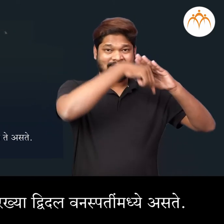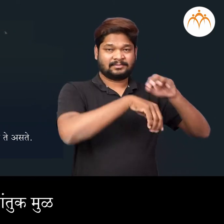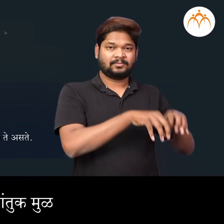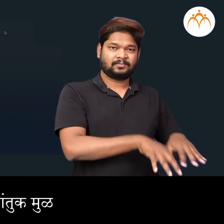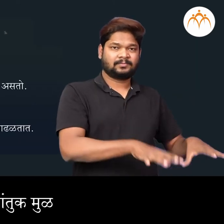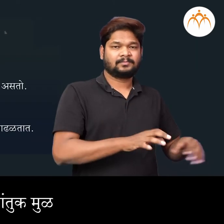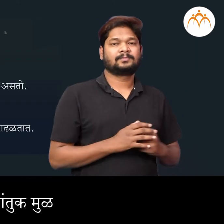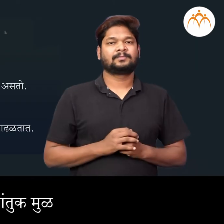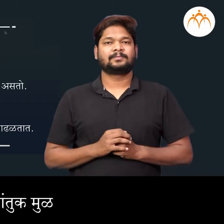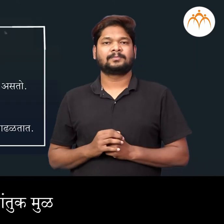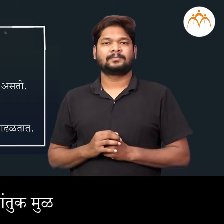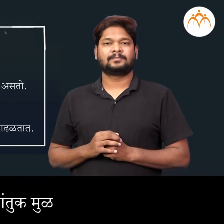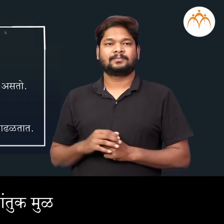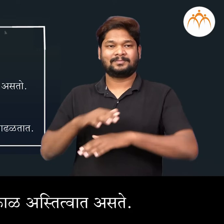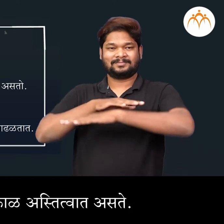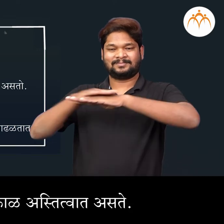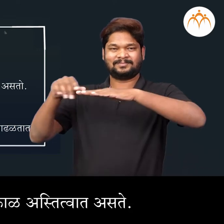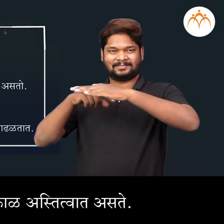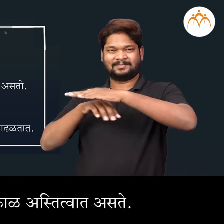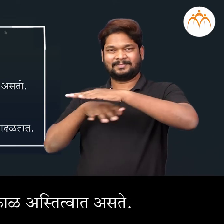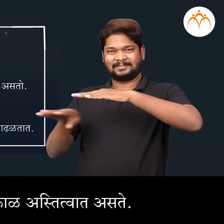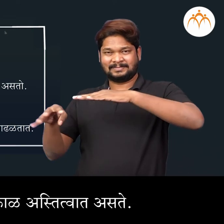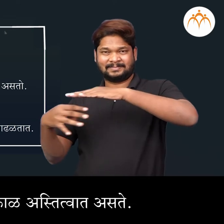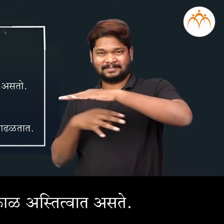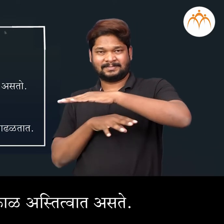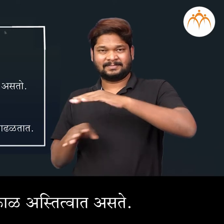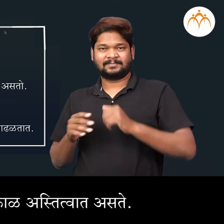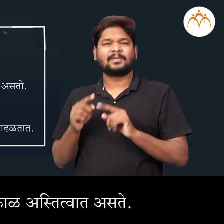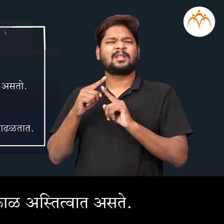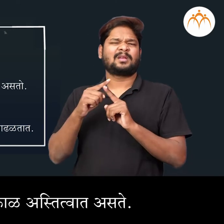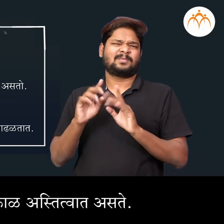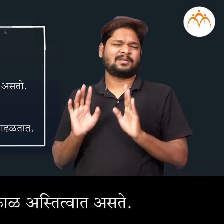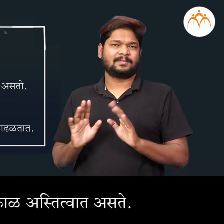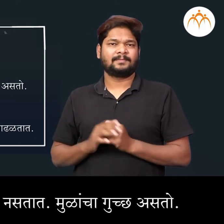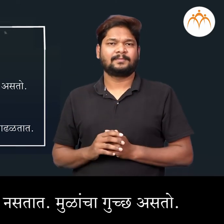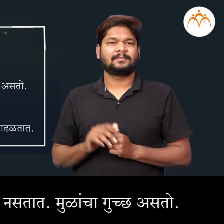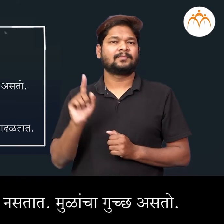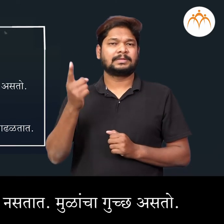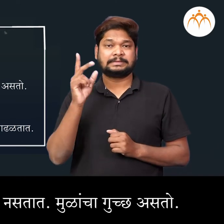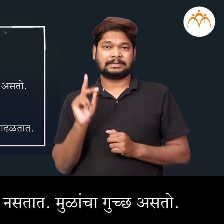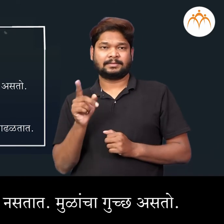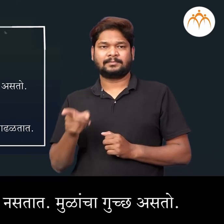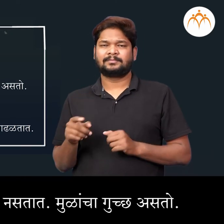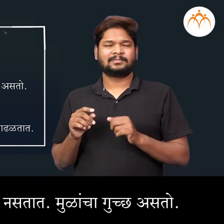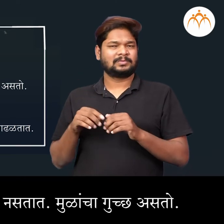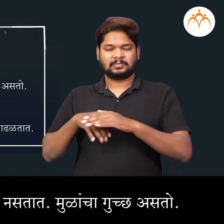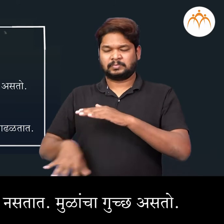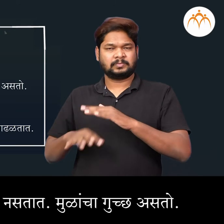अगन्तुक मुल आदी मुल थोड़ा काल अस्तित्वात असते प्राथमेक आणि दुयम उपमूले नसता